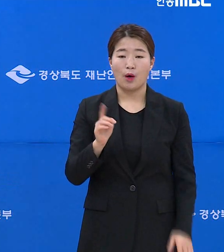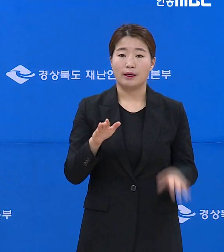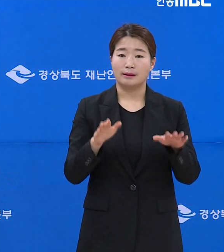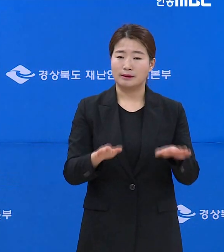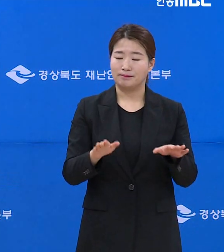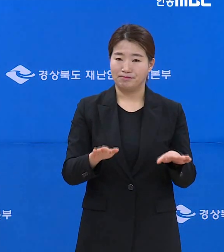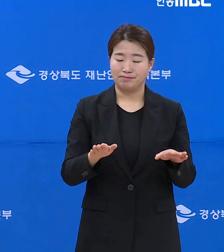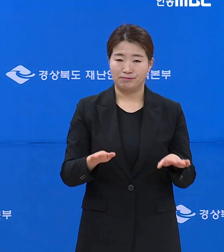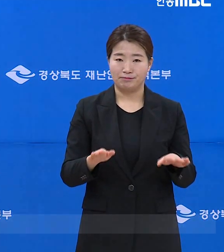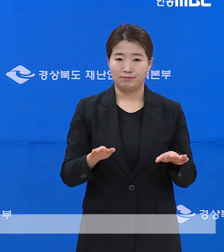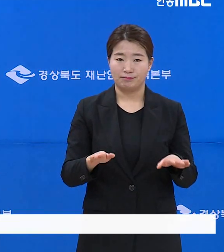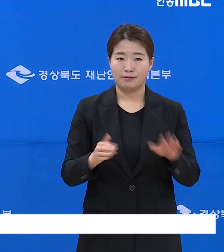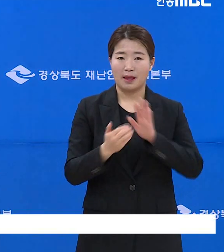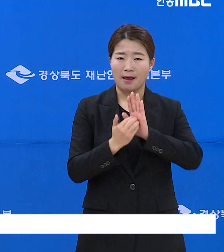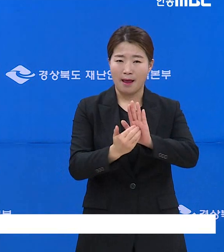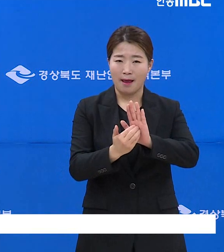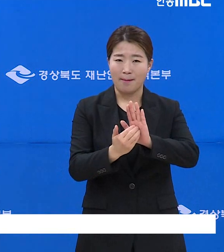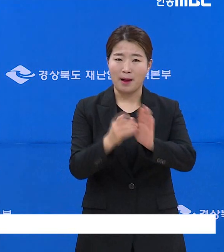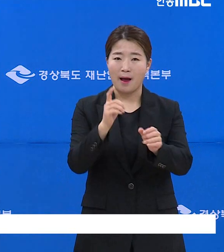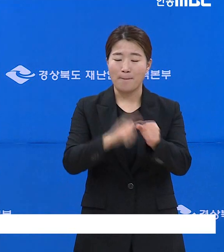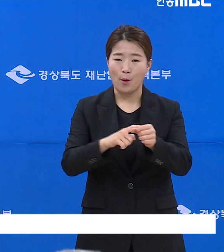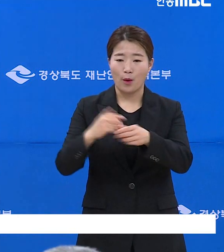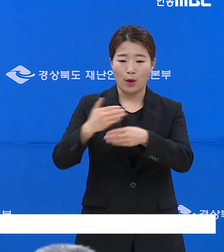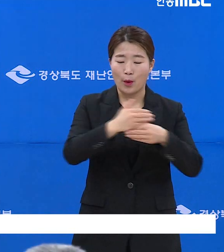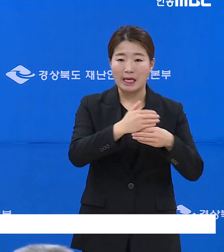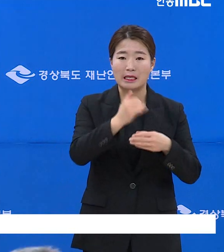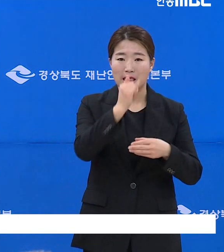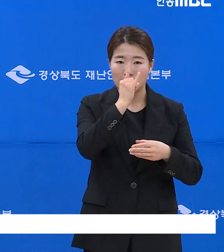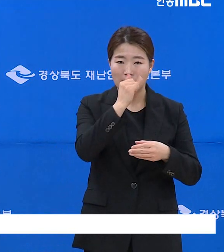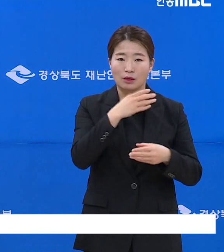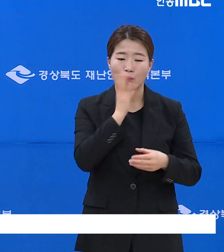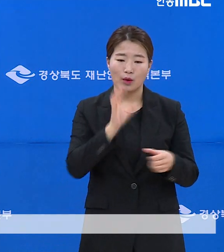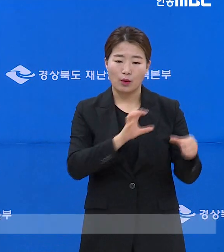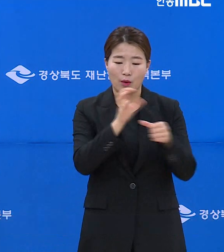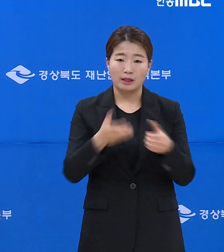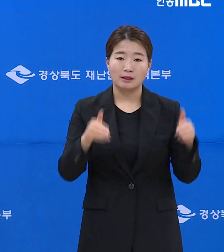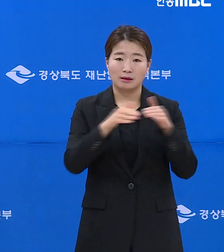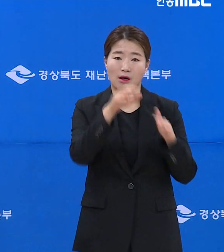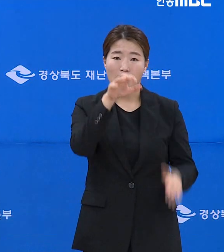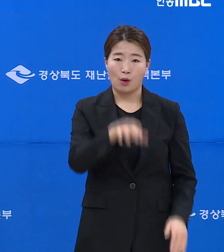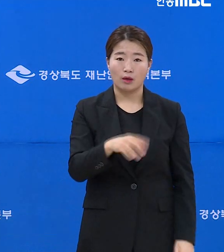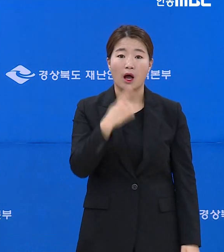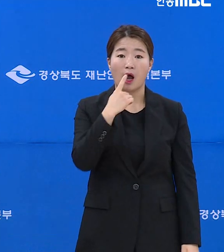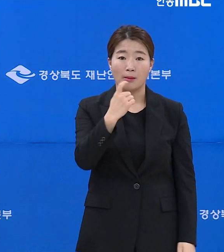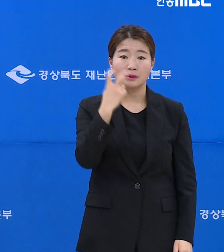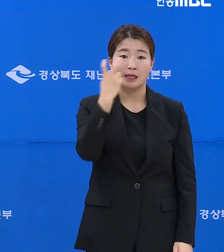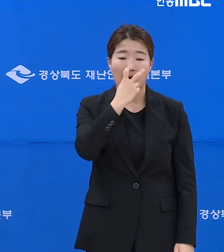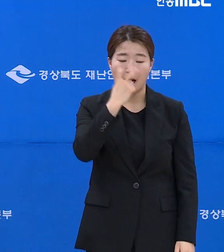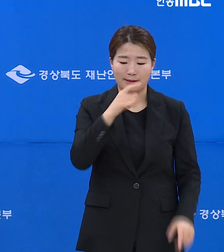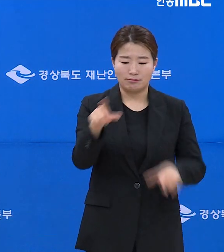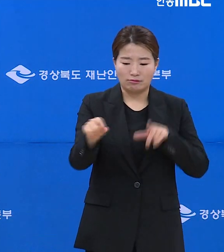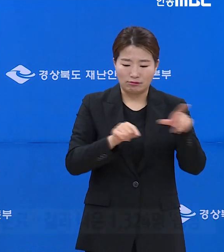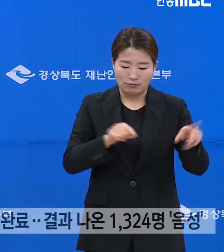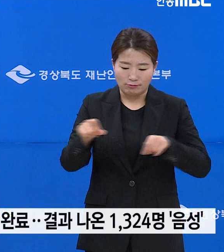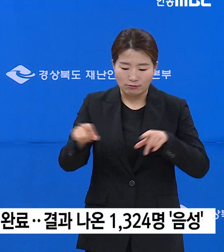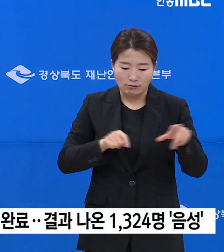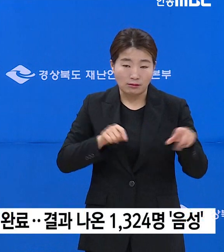지금 예방적 코트 격리하는 요약시설에 검체를 우리가 샘플링으로